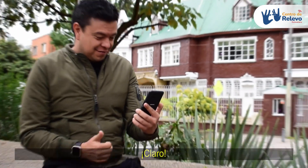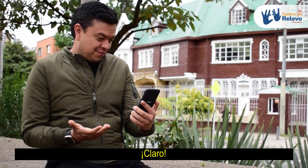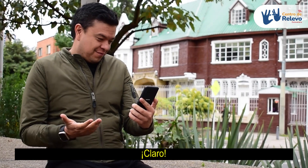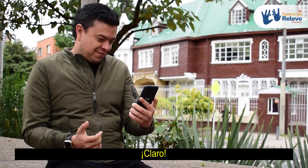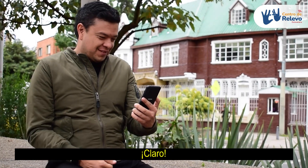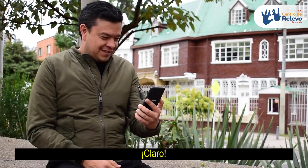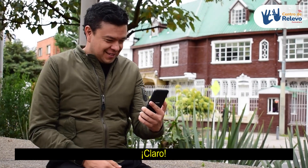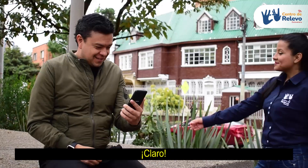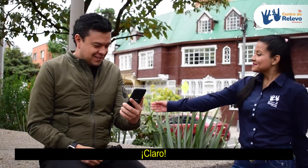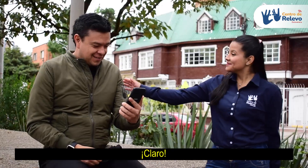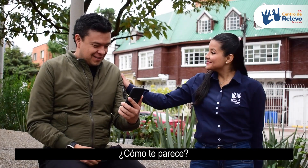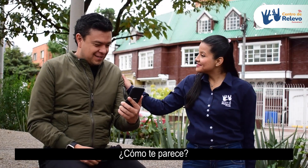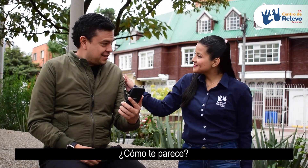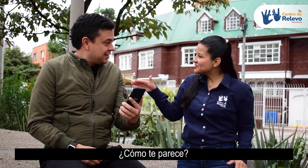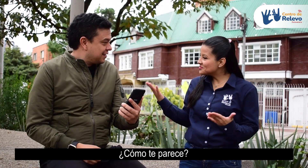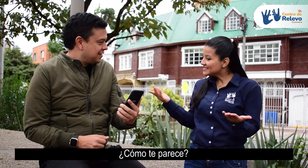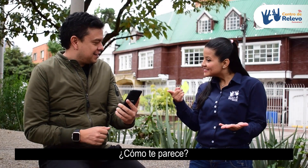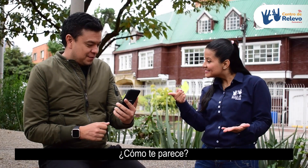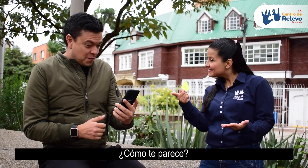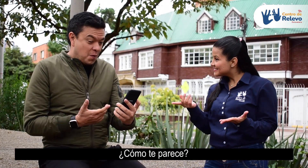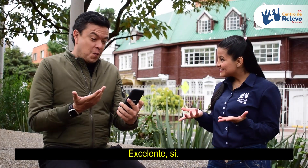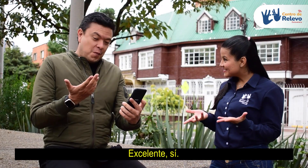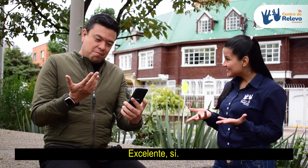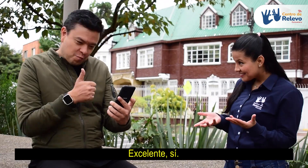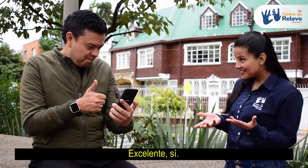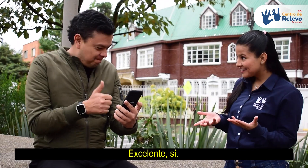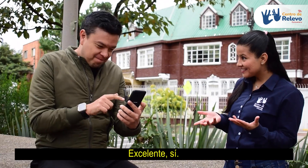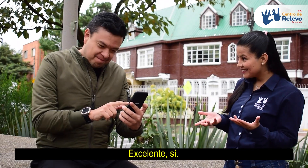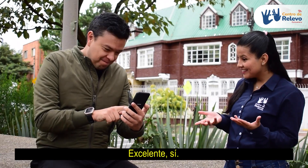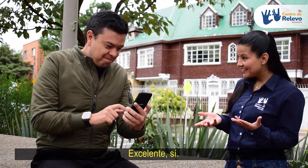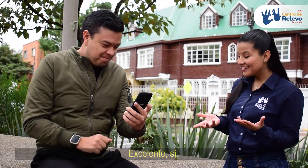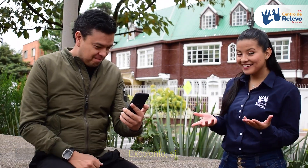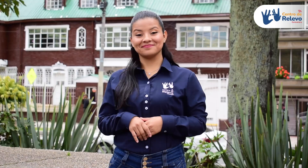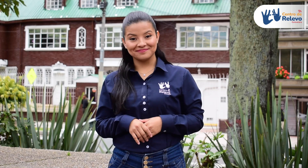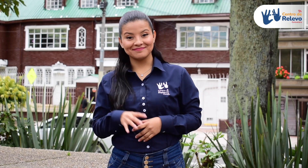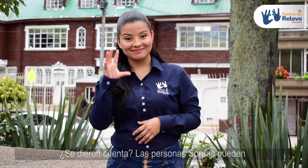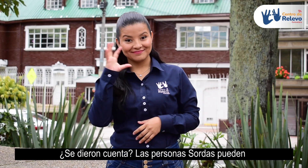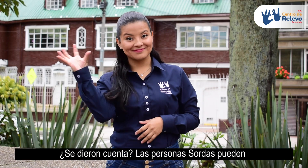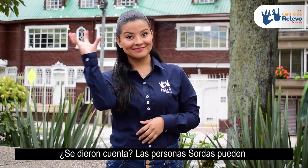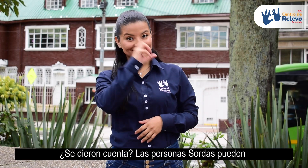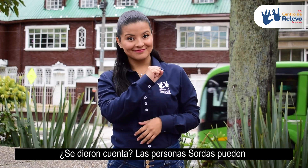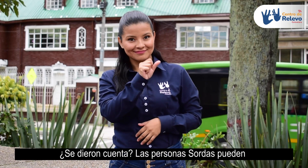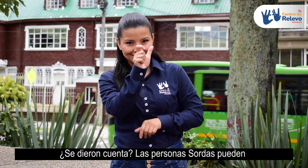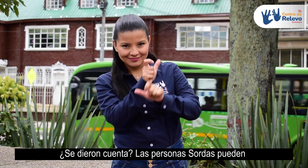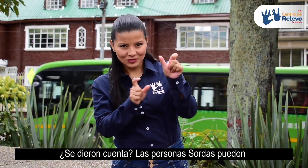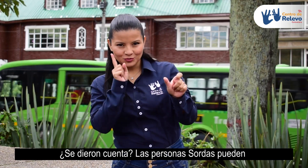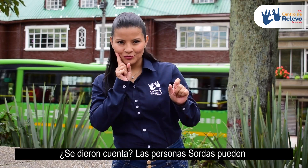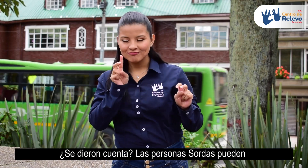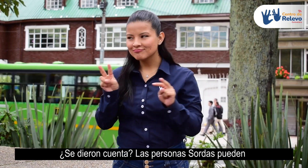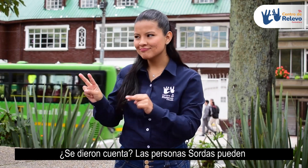¡Claro! ¿Cómo te parece? ¡Excelente, sí! ¿Se dieron cuenta? Las personas sordas